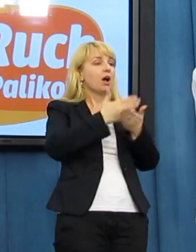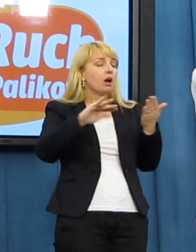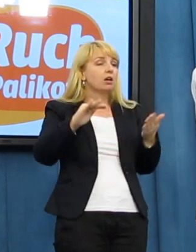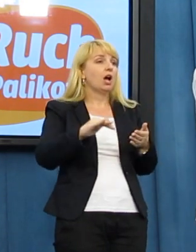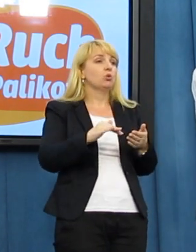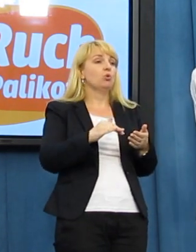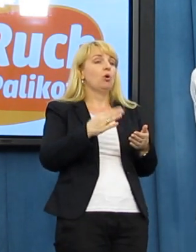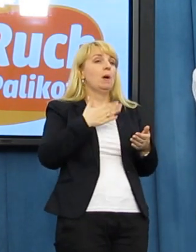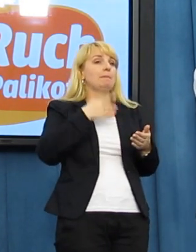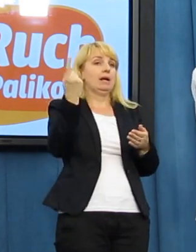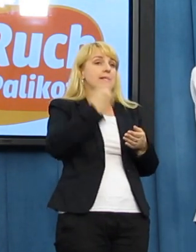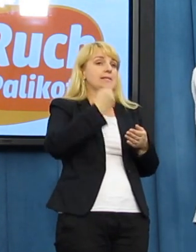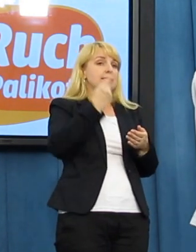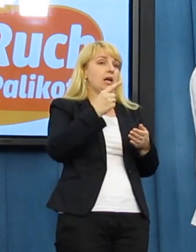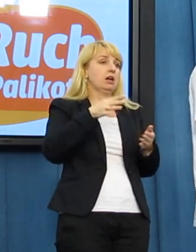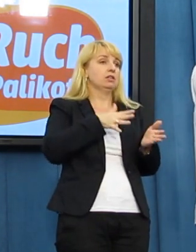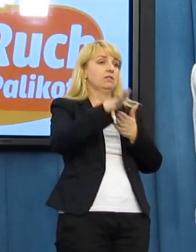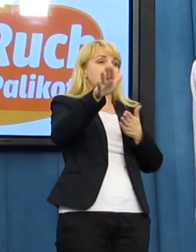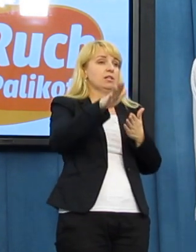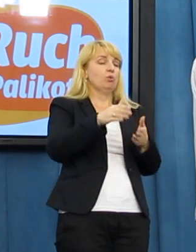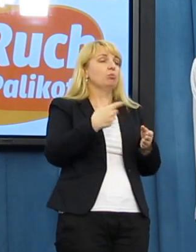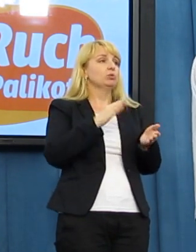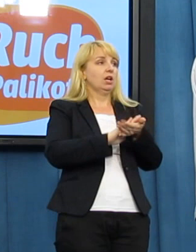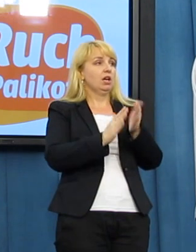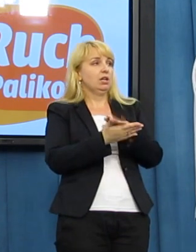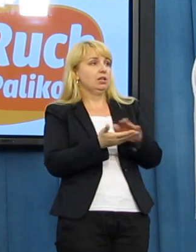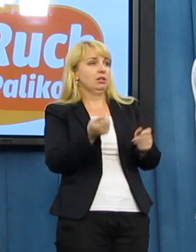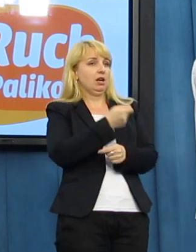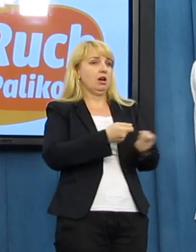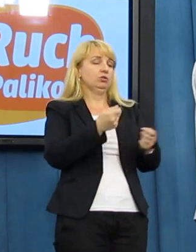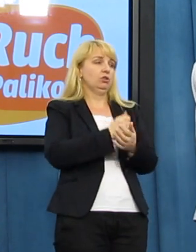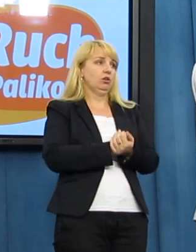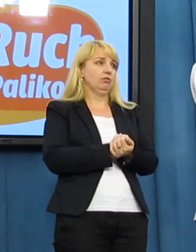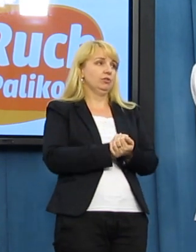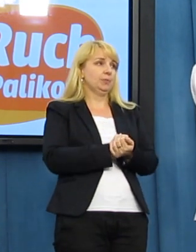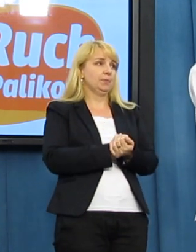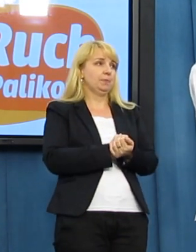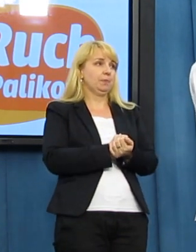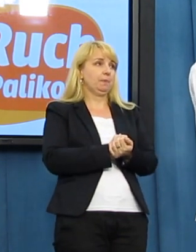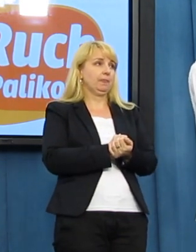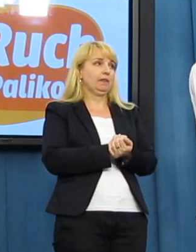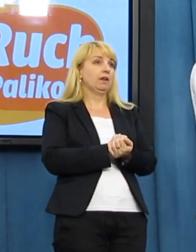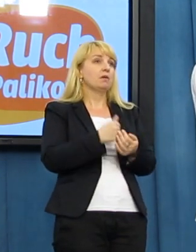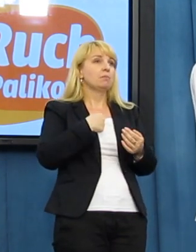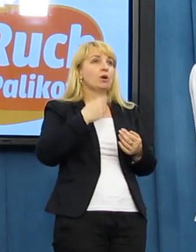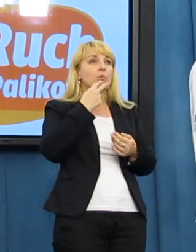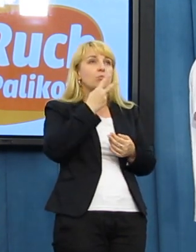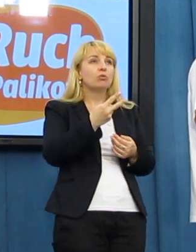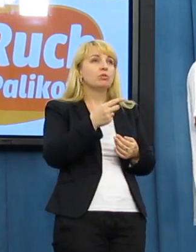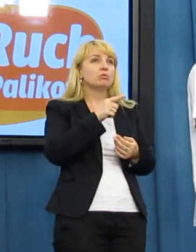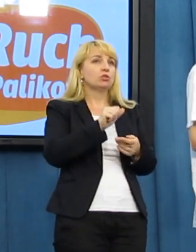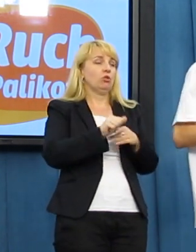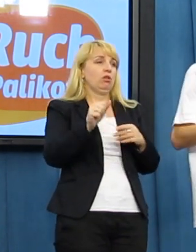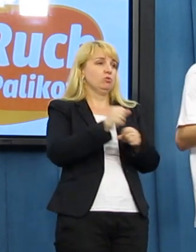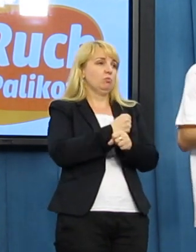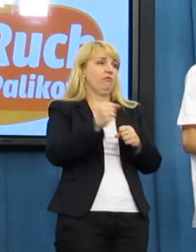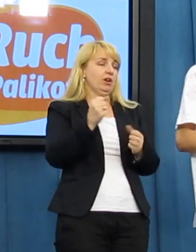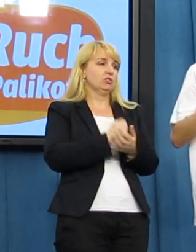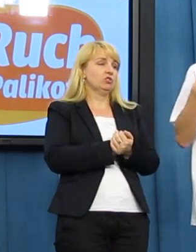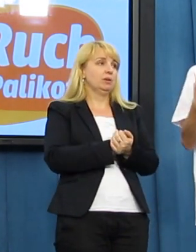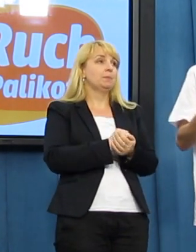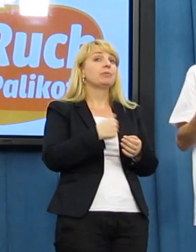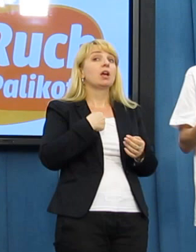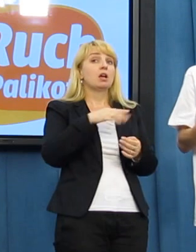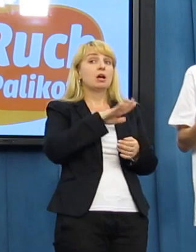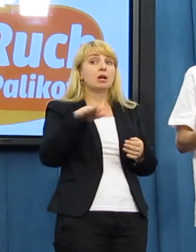marihuany ma zakaz wstępu na rynek. I to są, no jaja w tej Polsce się dzieją, można powiedzieć, po młodzieżowemu, po prostu są jaja. My zamiast